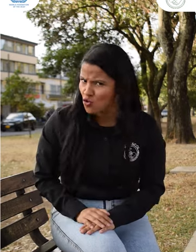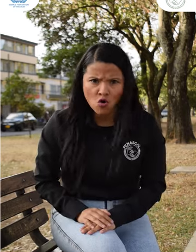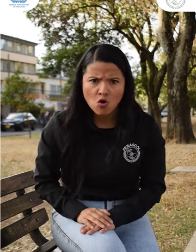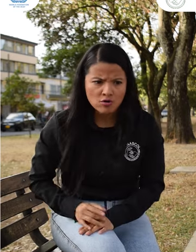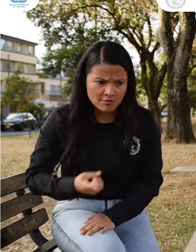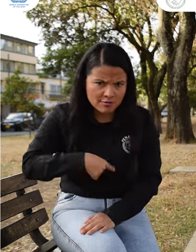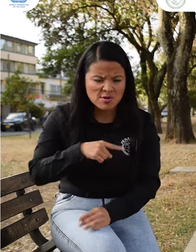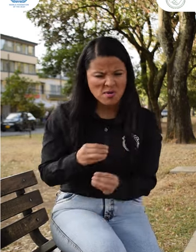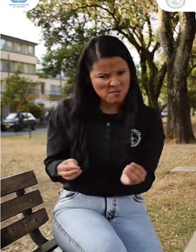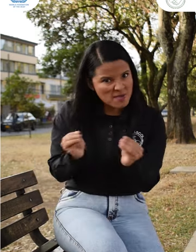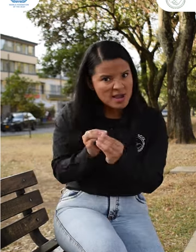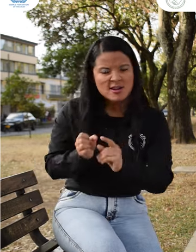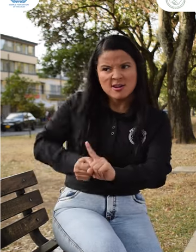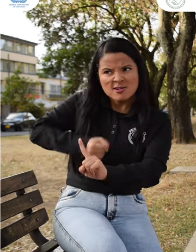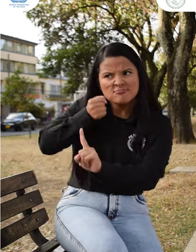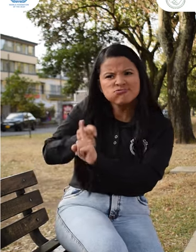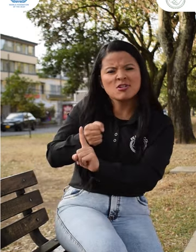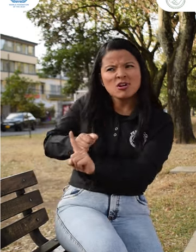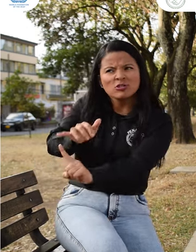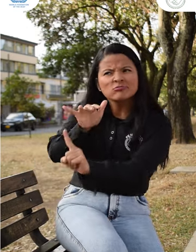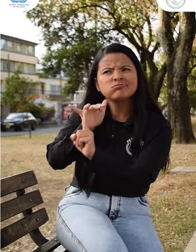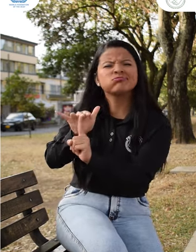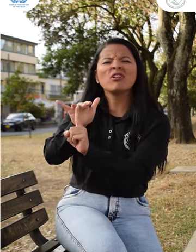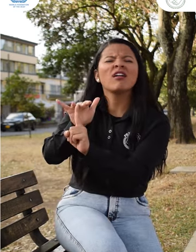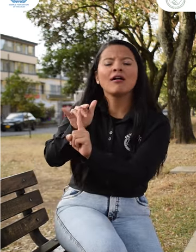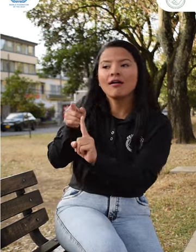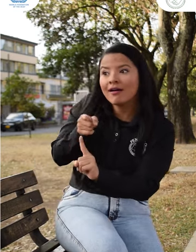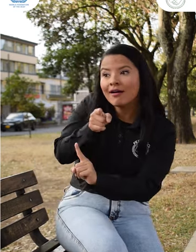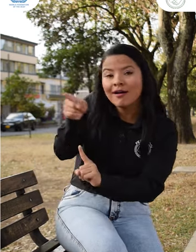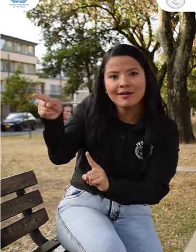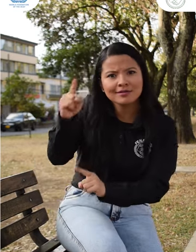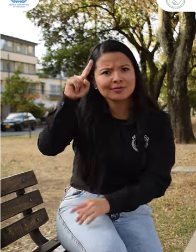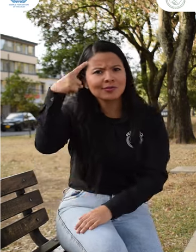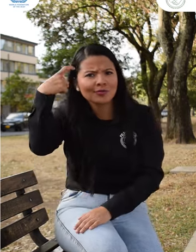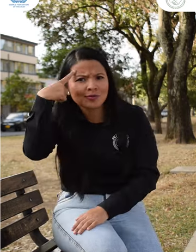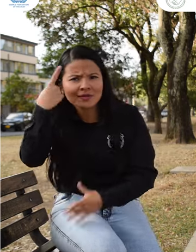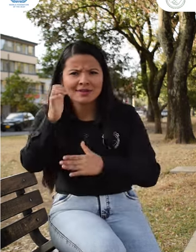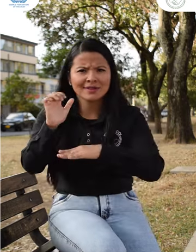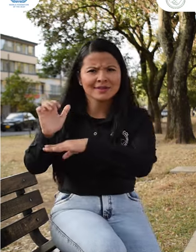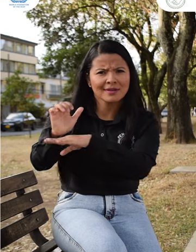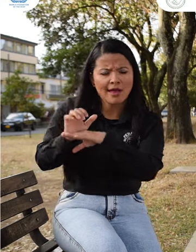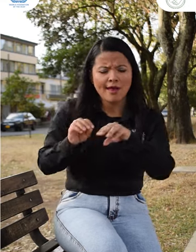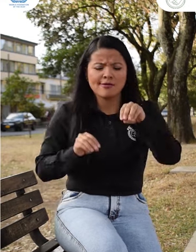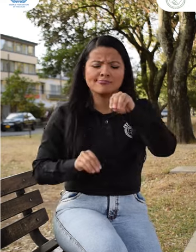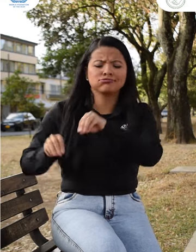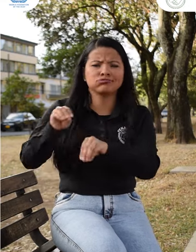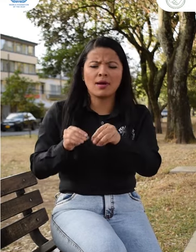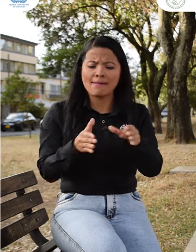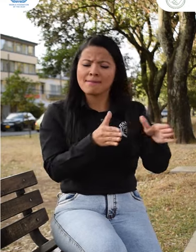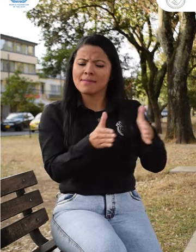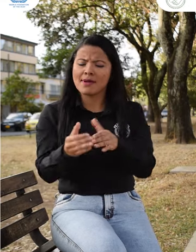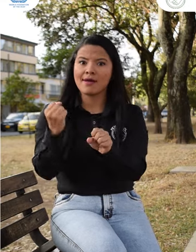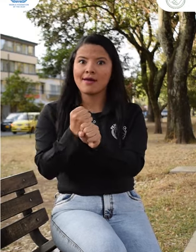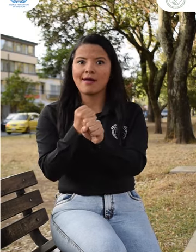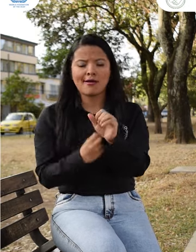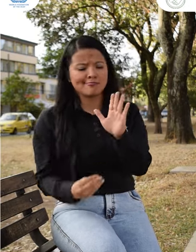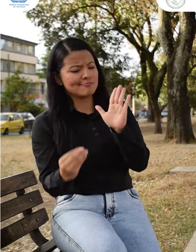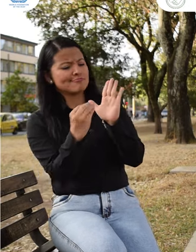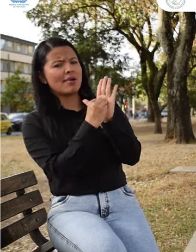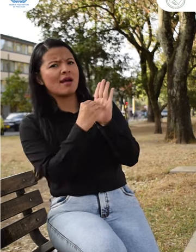suficiente con solo eso. También se debe realizar incidencia y gestión con las entidades para que incluyan en